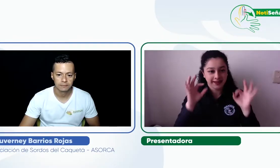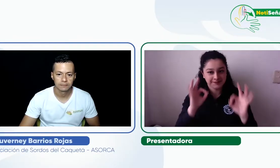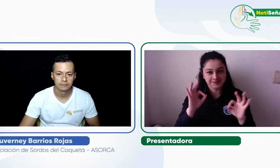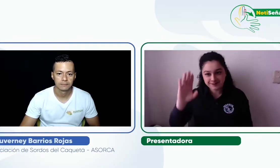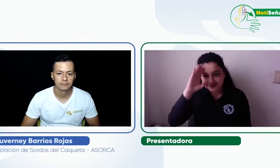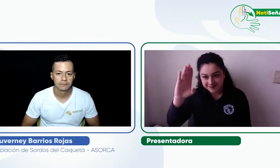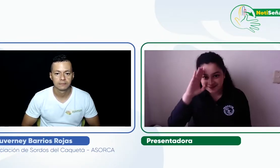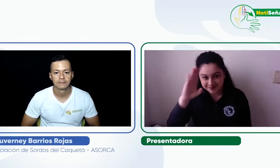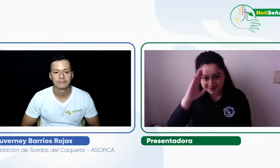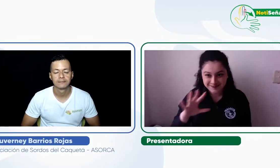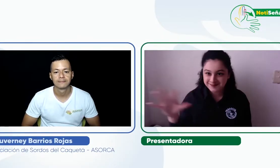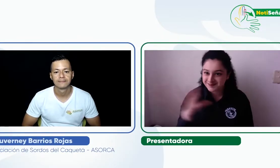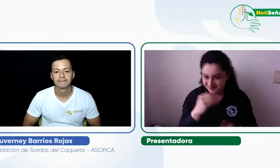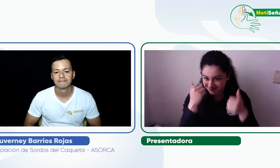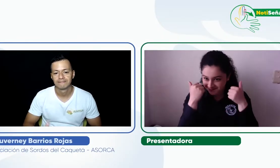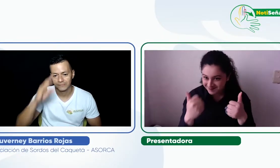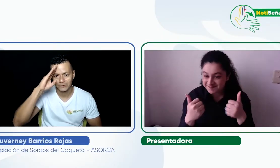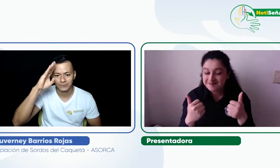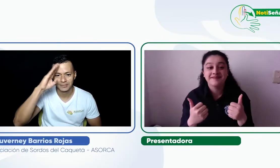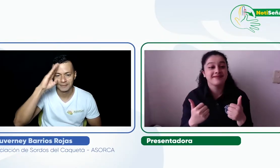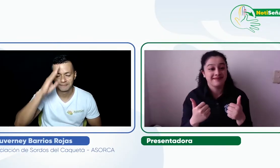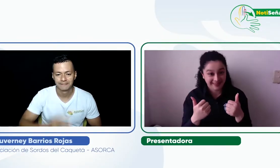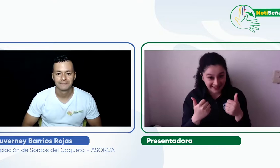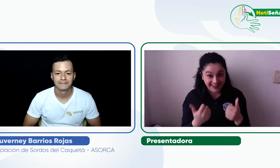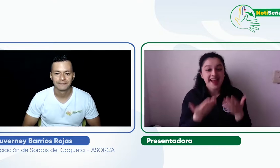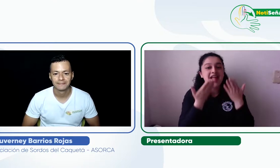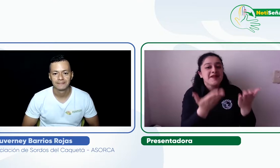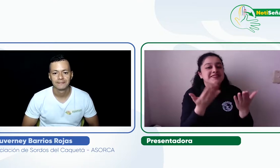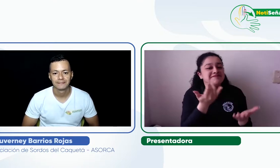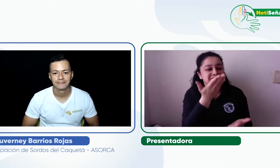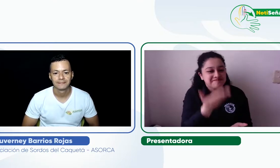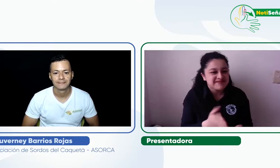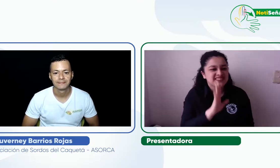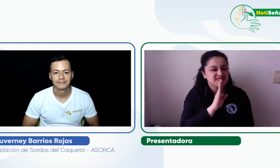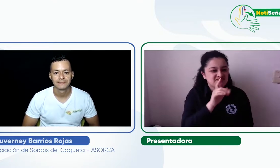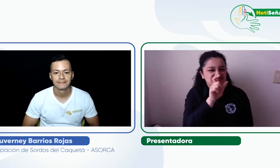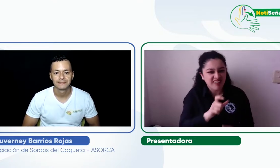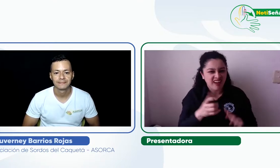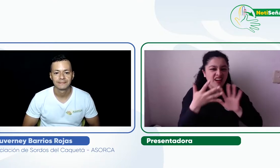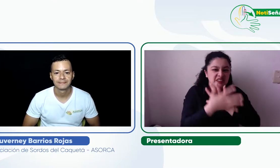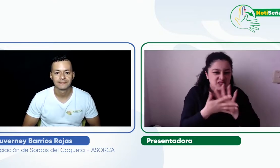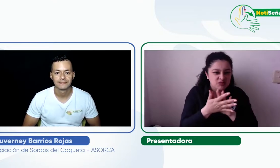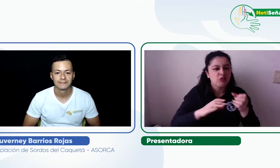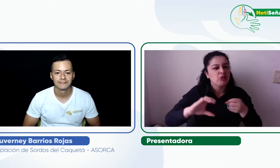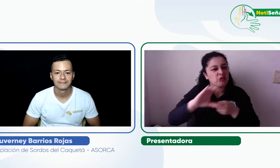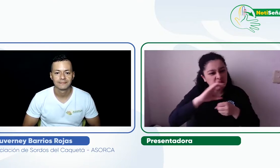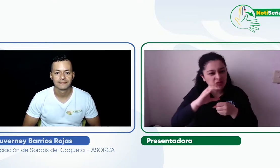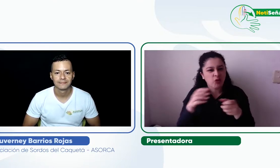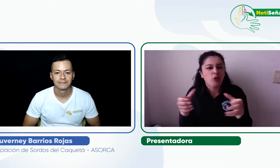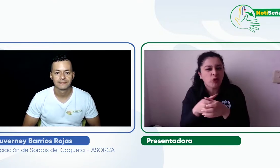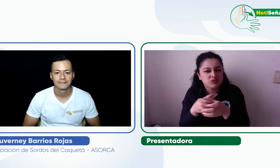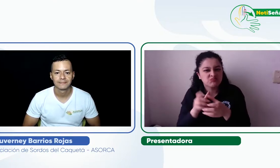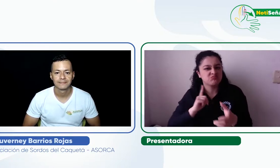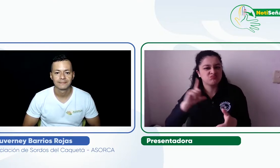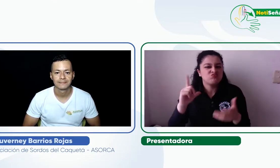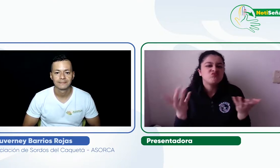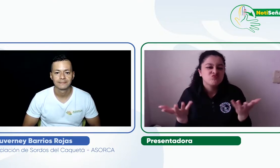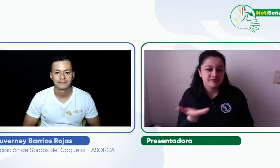Hola a todos, espero estén bien. Hoy estoy con el invitado a quien se va a presentar. Cuéntanos tu seña, de qué ciudad eres y de qué